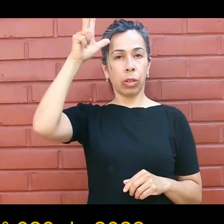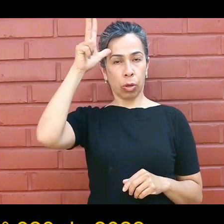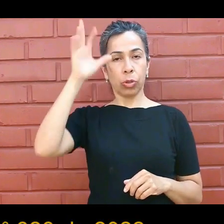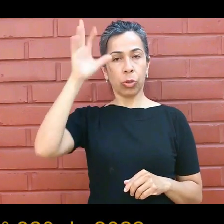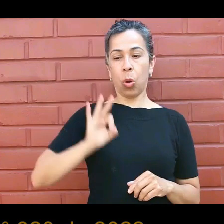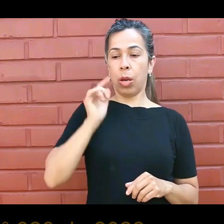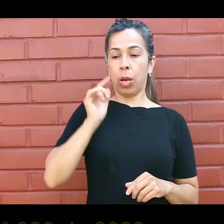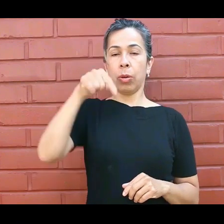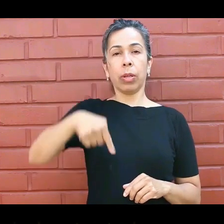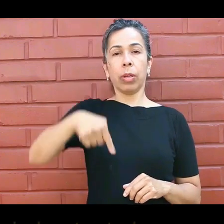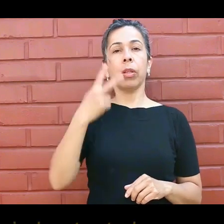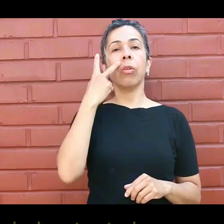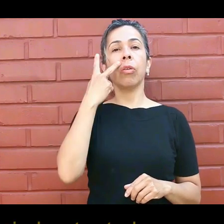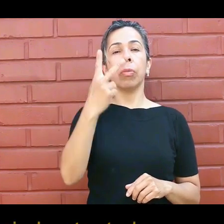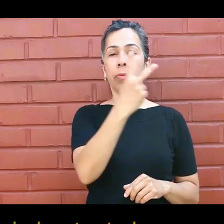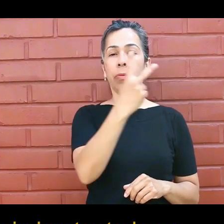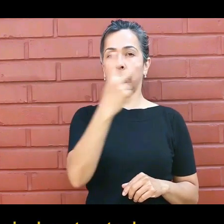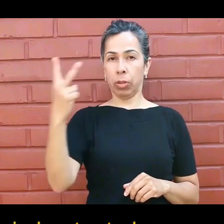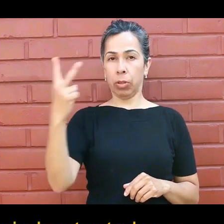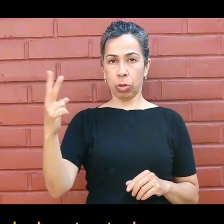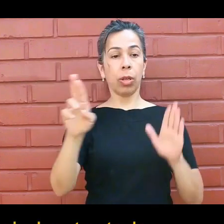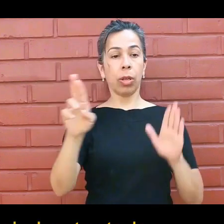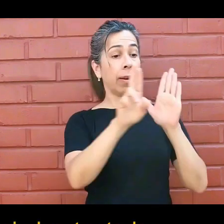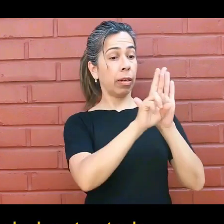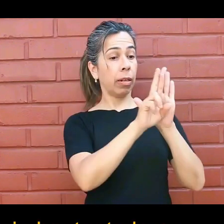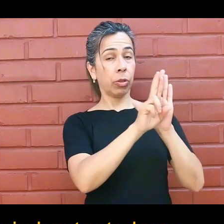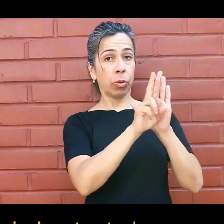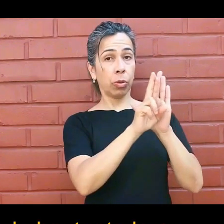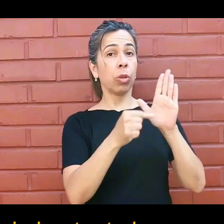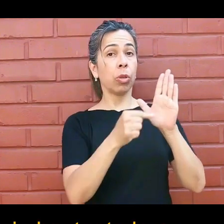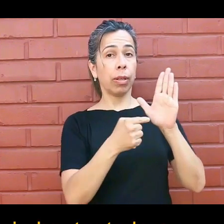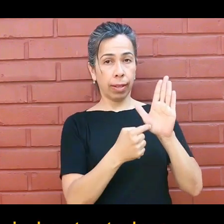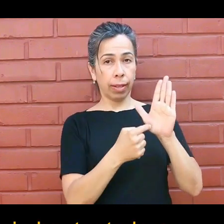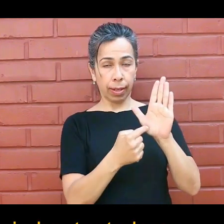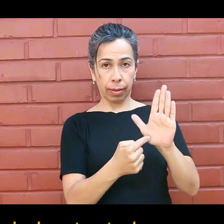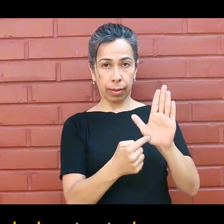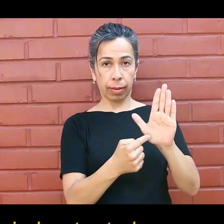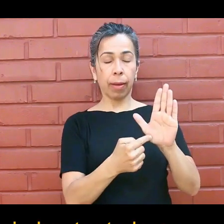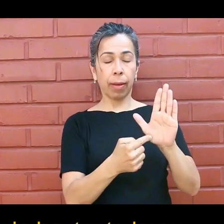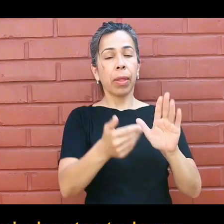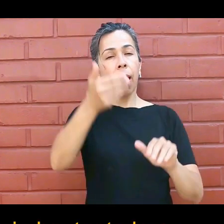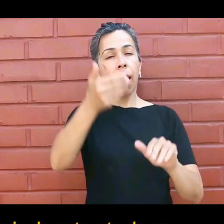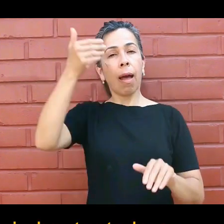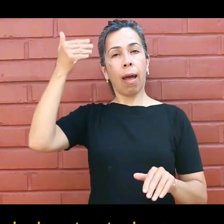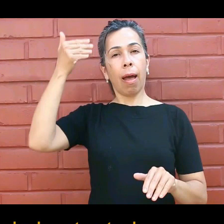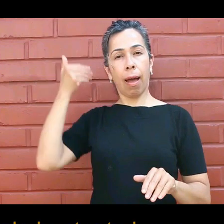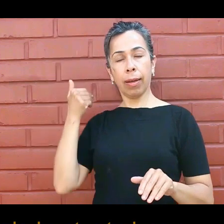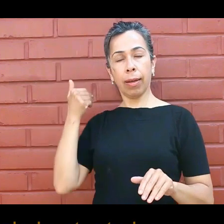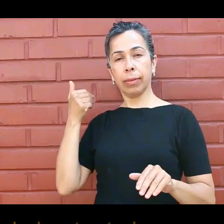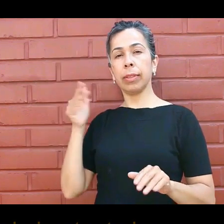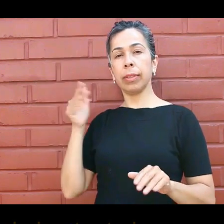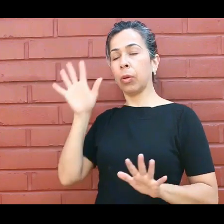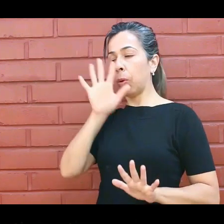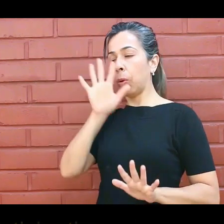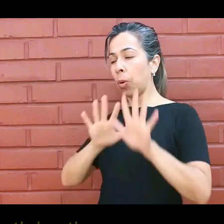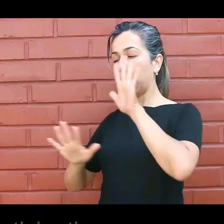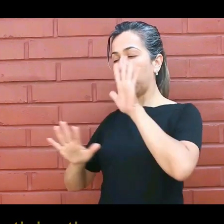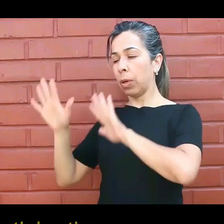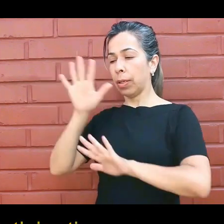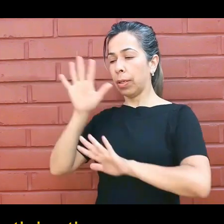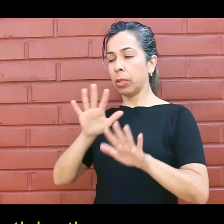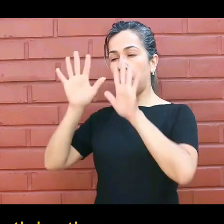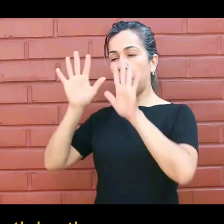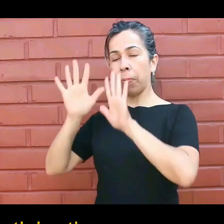de 2022 y es producto de un trabajo bastante largo